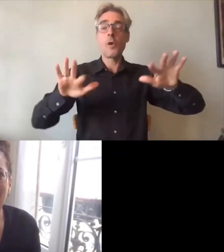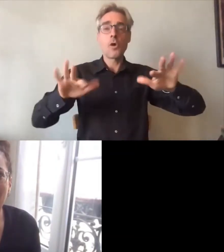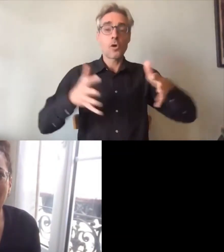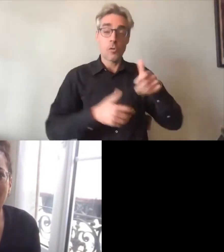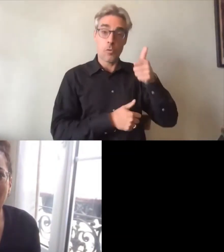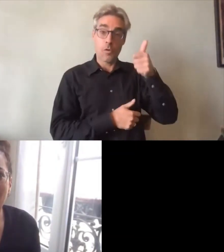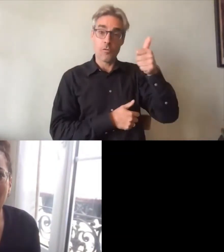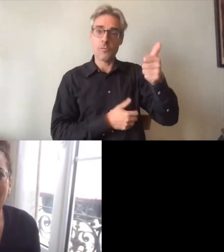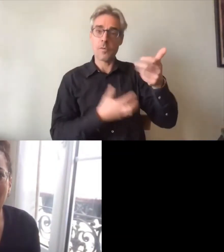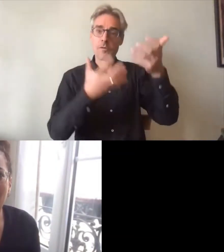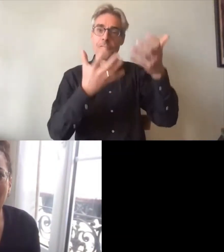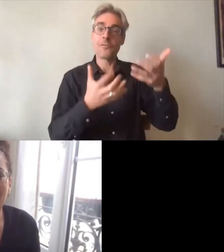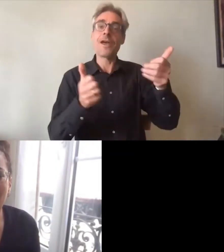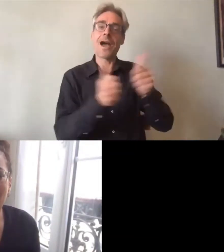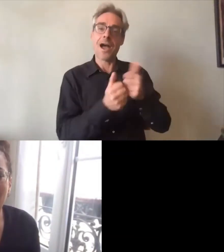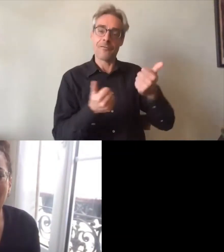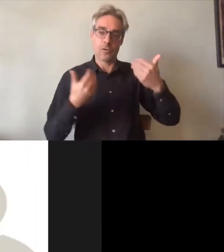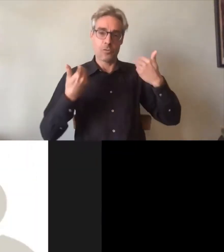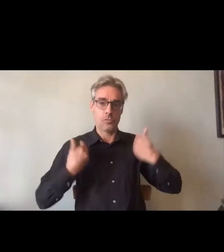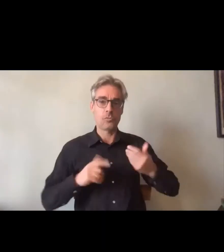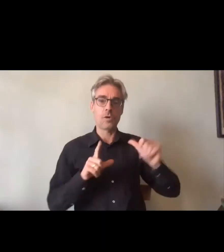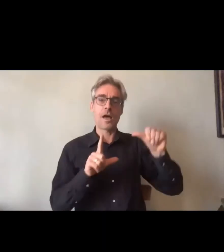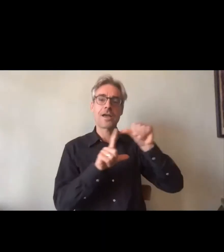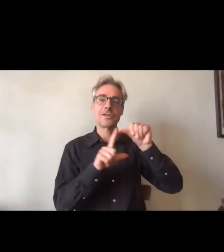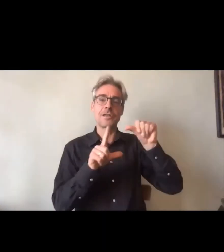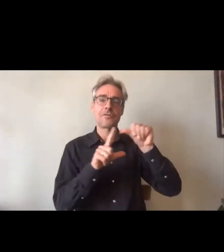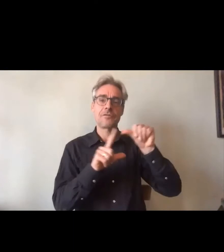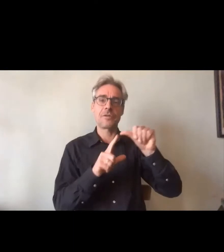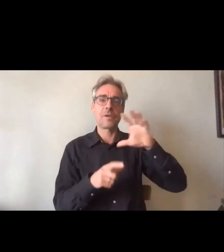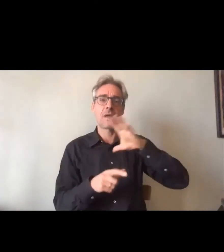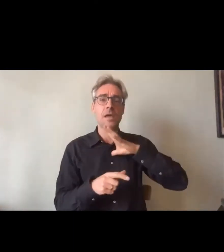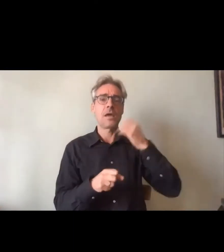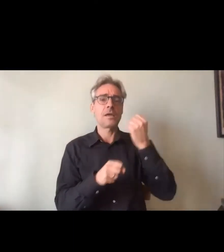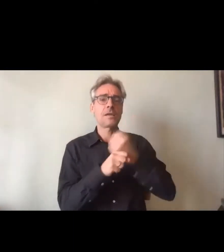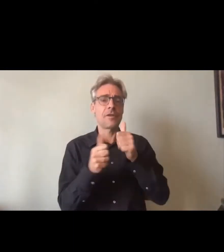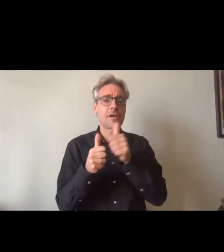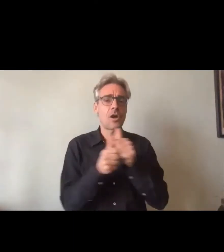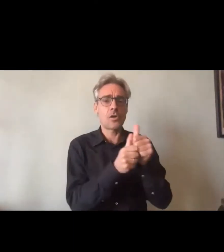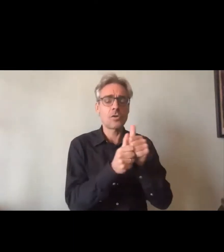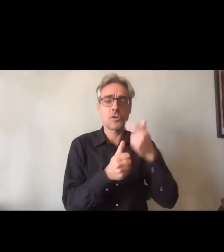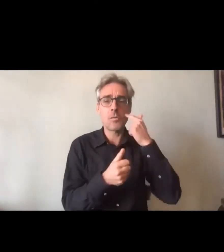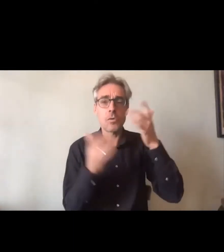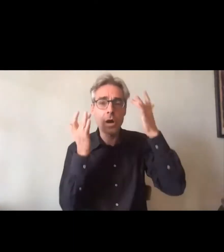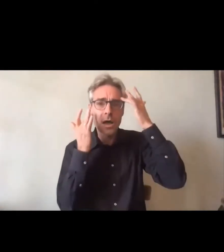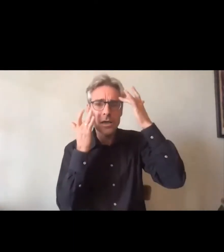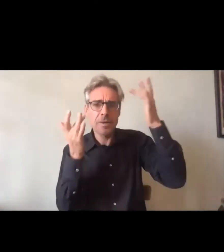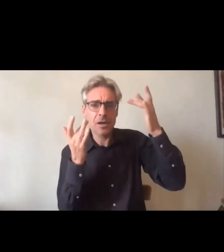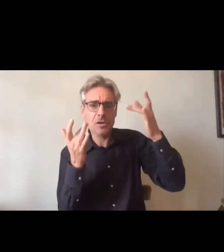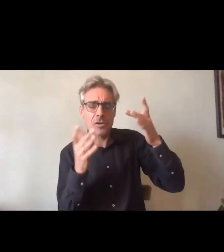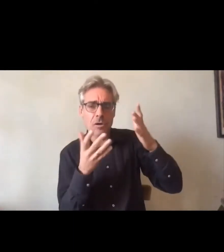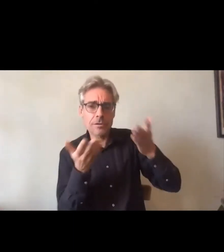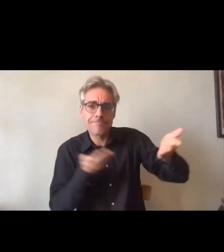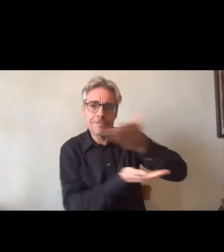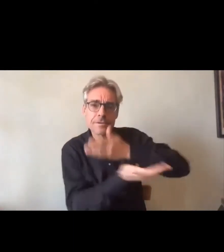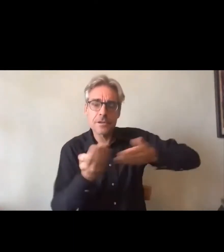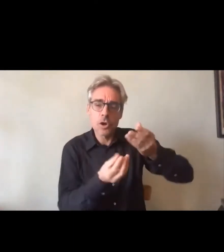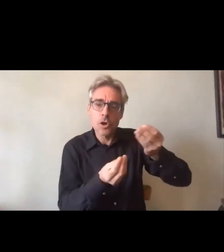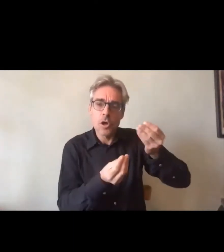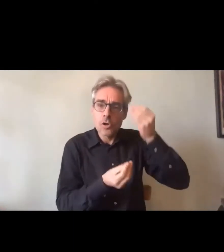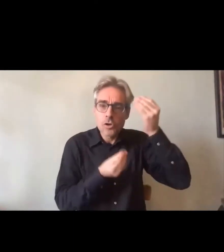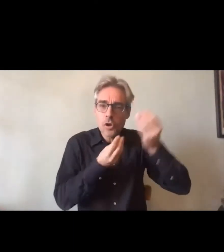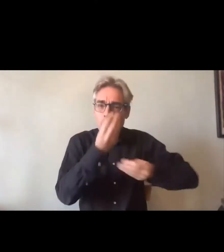souhaité avec nous travailler ensemble pour croiser nos expertises alimenter nos réflexions